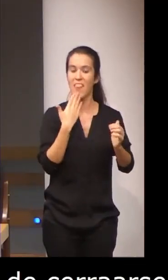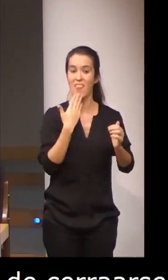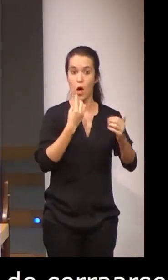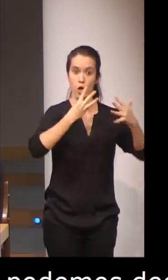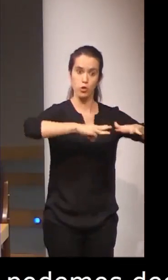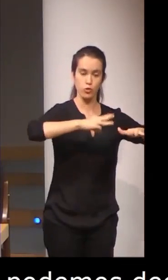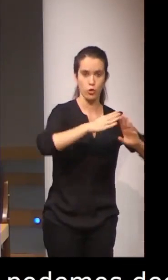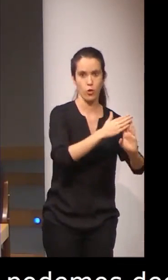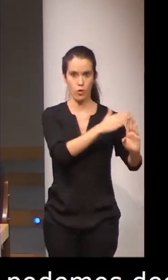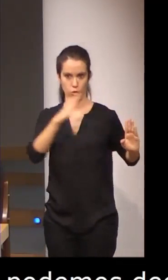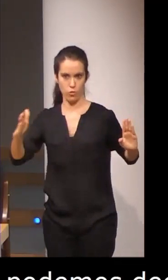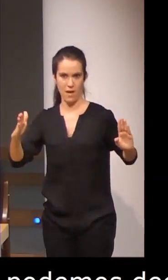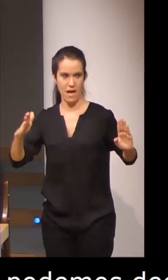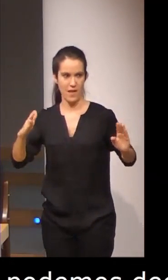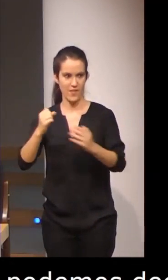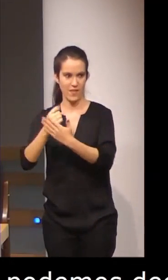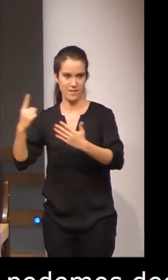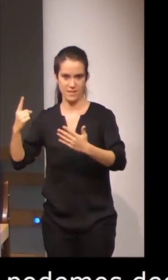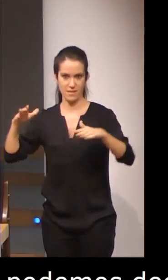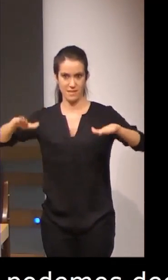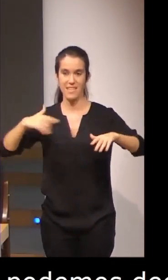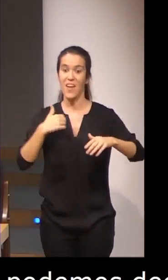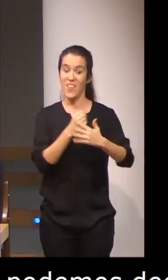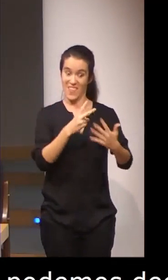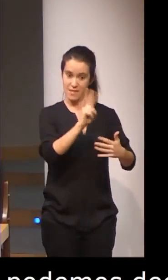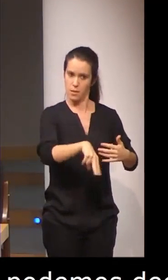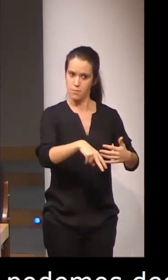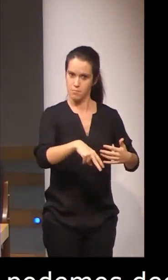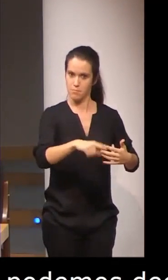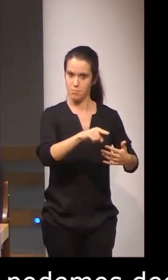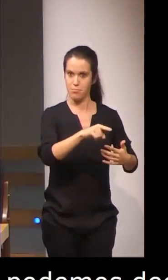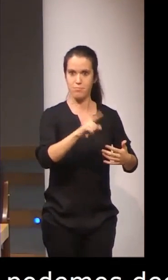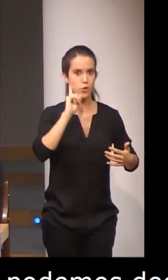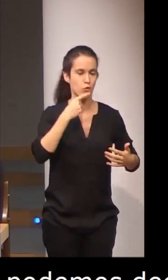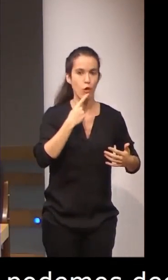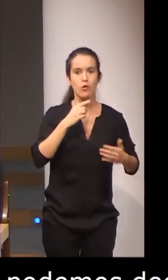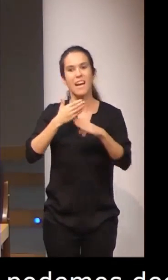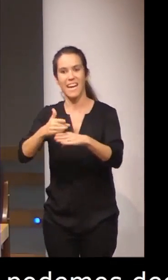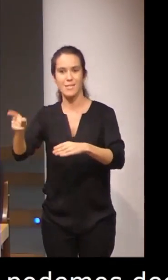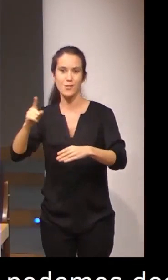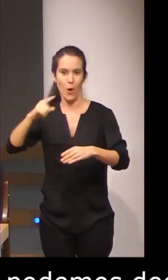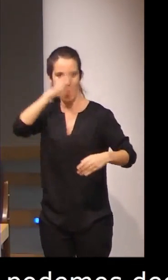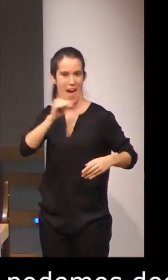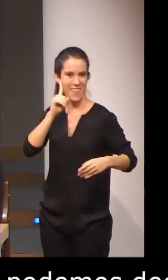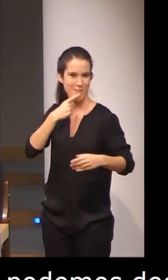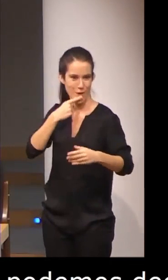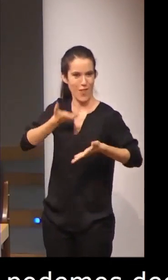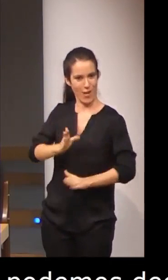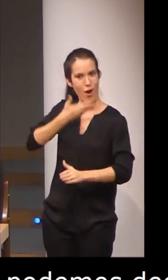Bueno, de esos niños, 17 son niños sordos, el resto son niños oyentes, hijos de padre y madre sordo. Hemos visto,